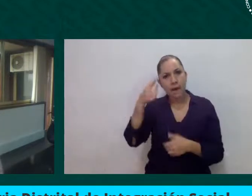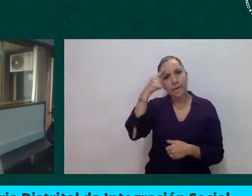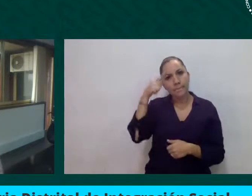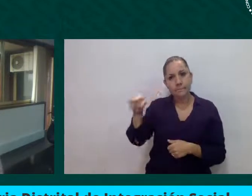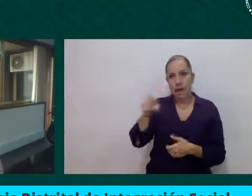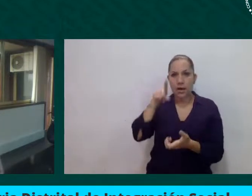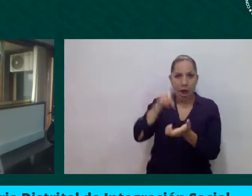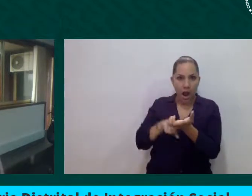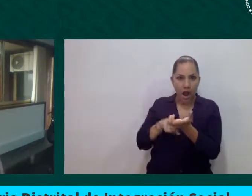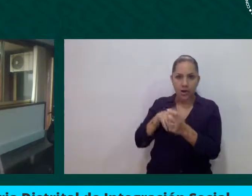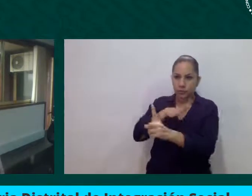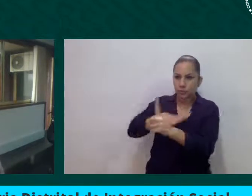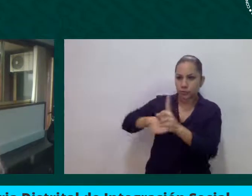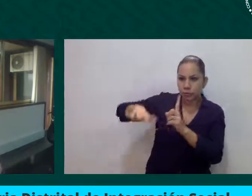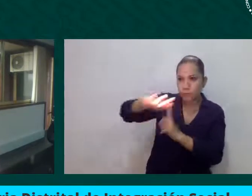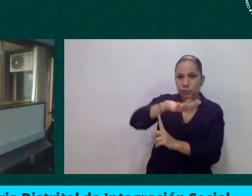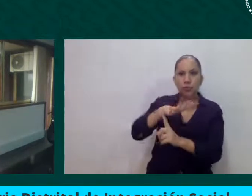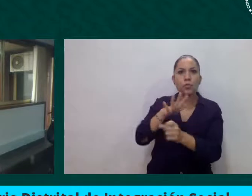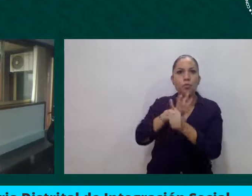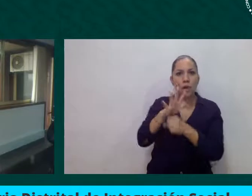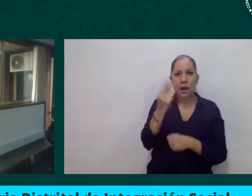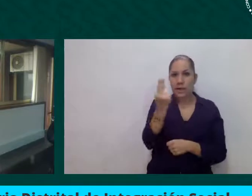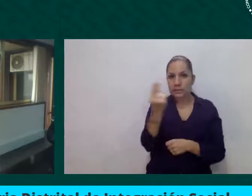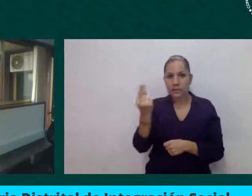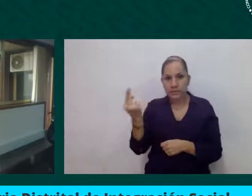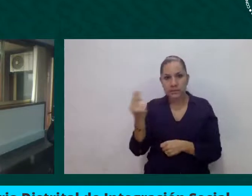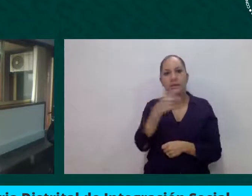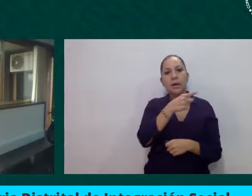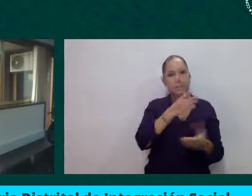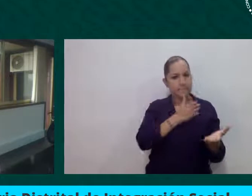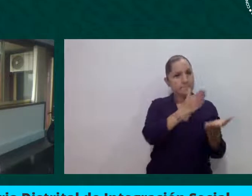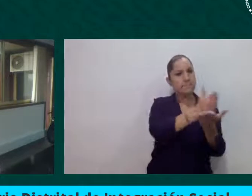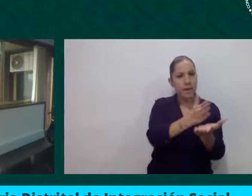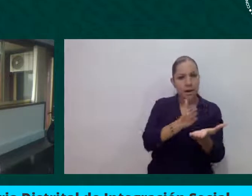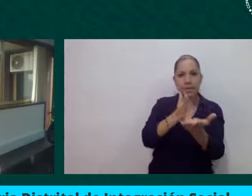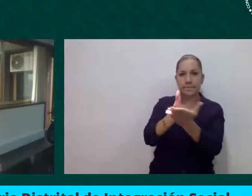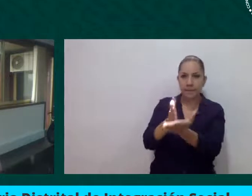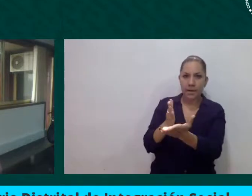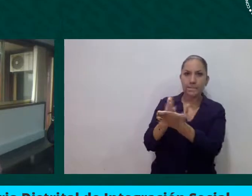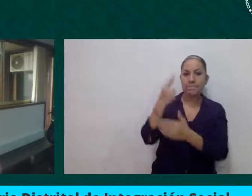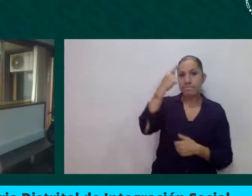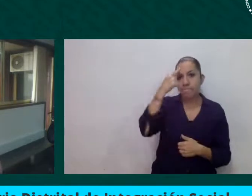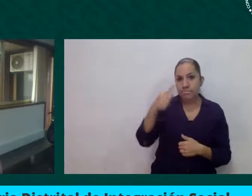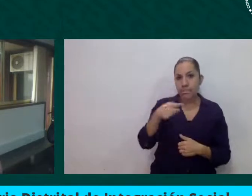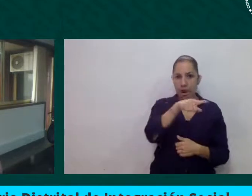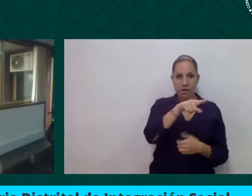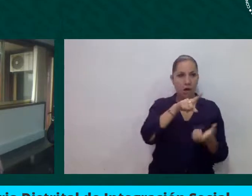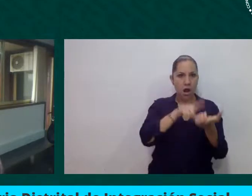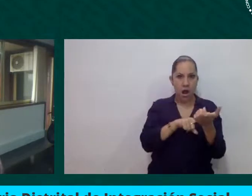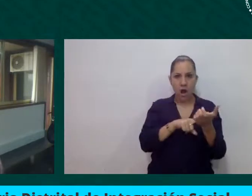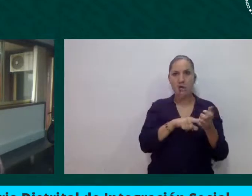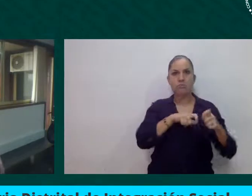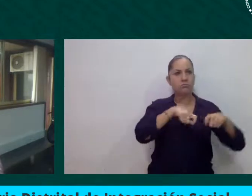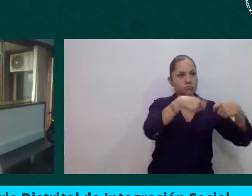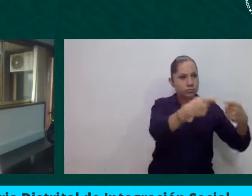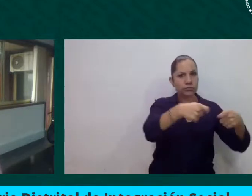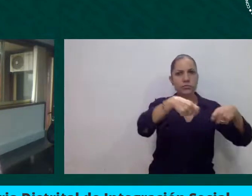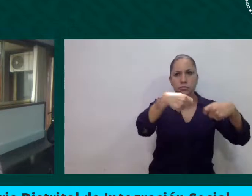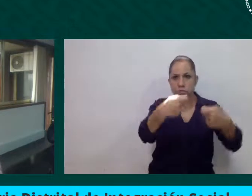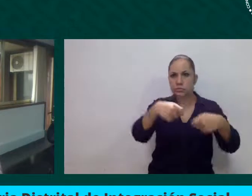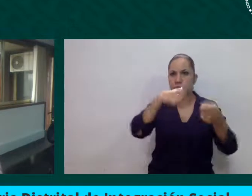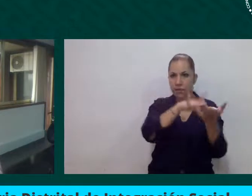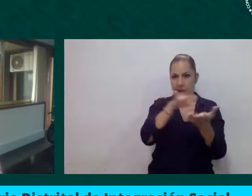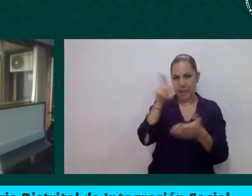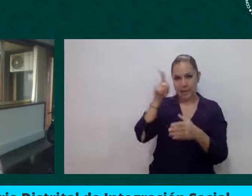mapas de pobreza que se crearon desde la Secretaría de Integración Social y también a través de los listados censales que las